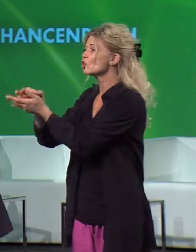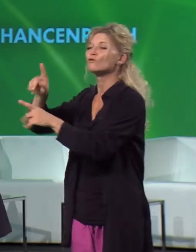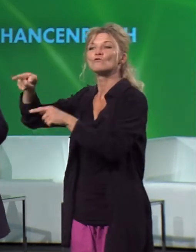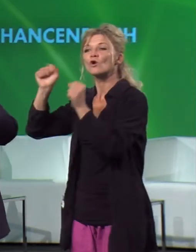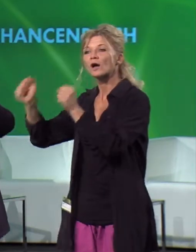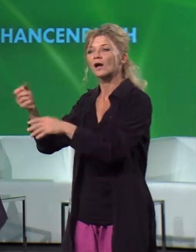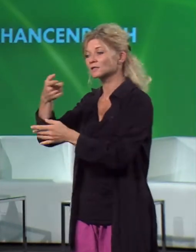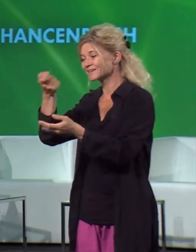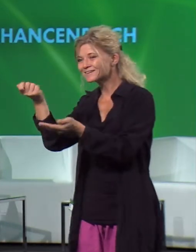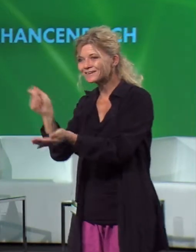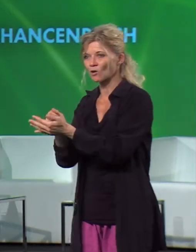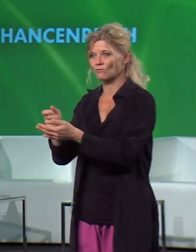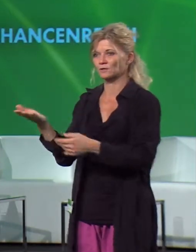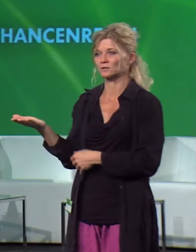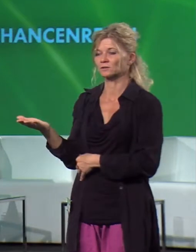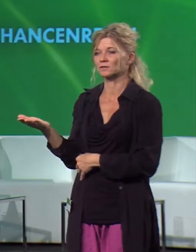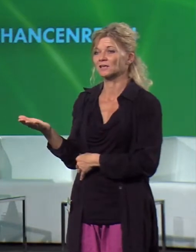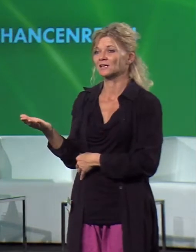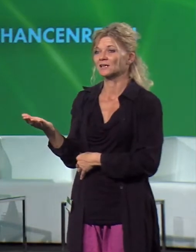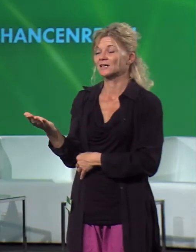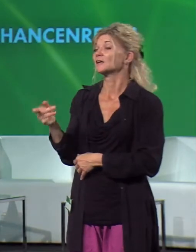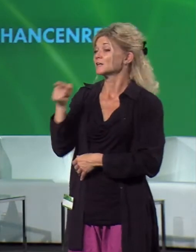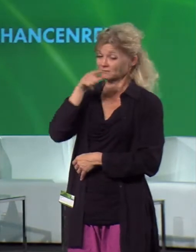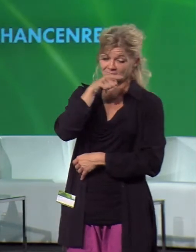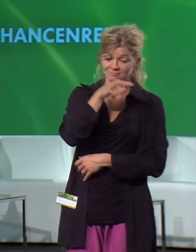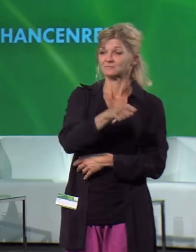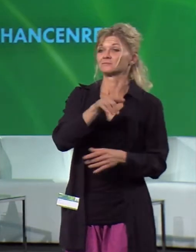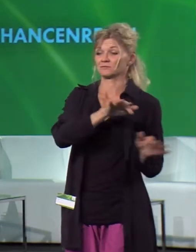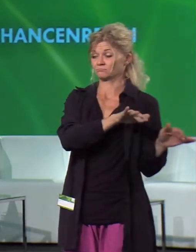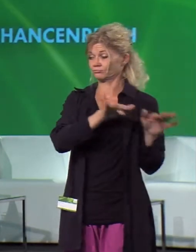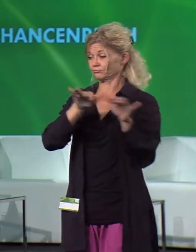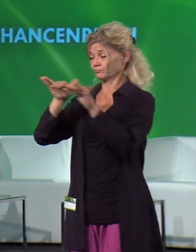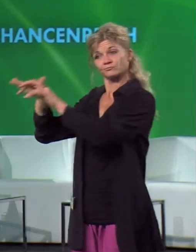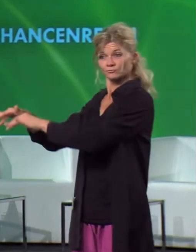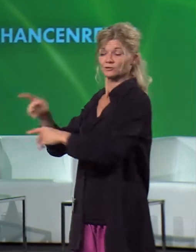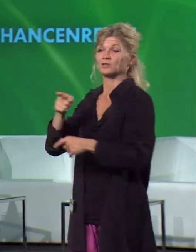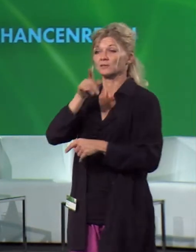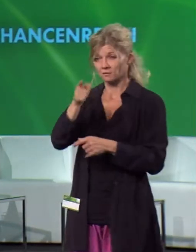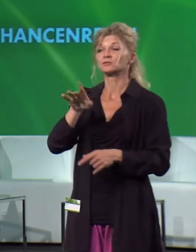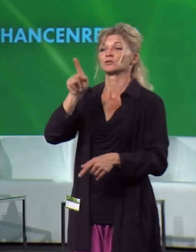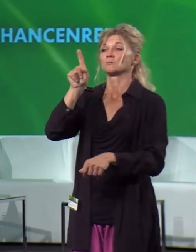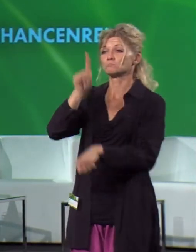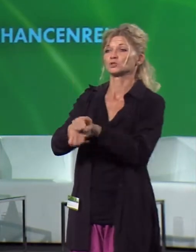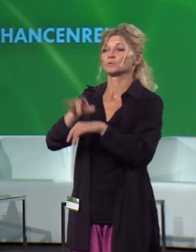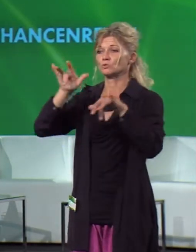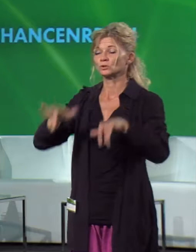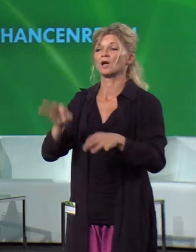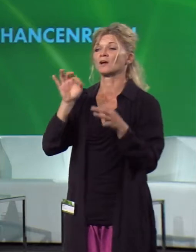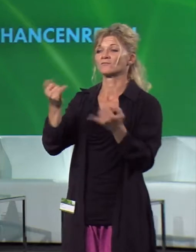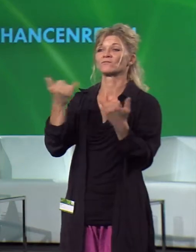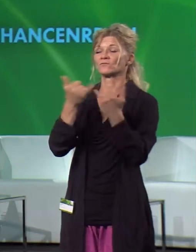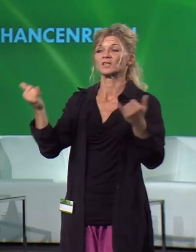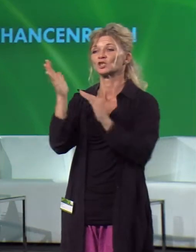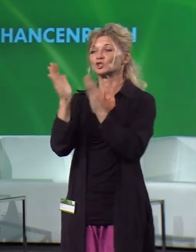kann, der Energiefluss bestimmt das Energiesystem. Dieser Energiefluss, die Energiequelle wählt die Technik aus, sie wählt die